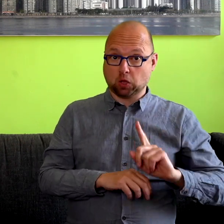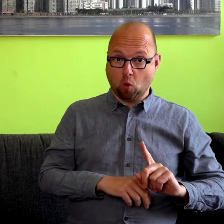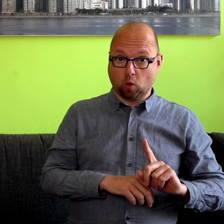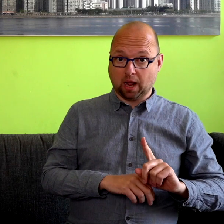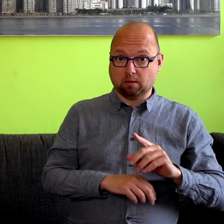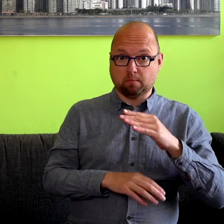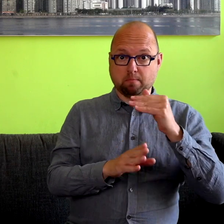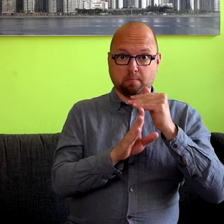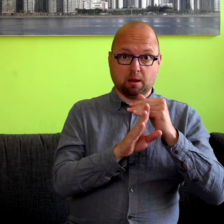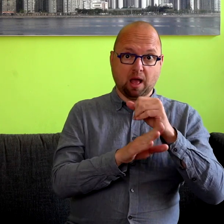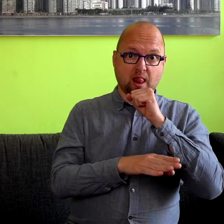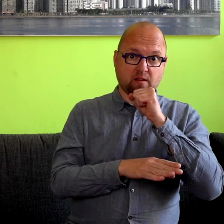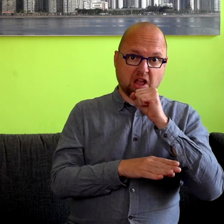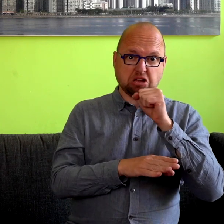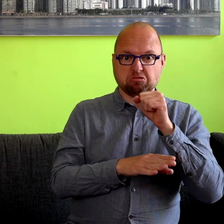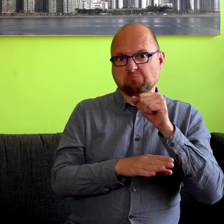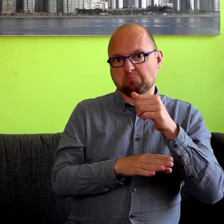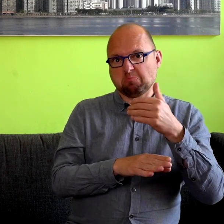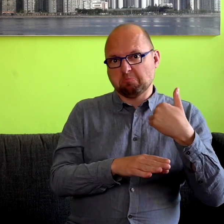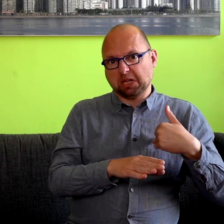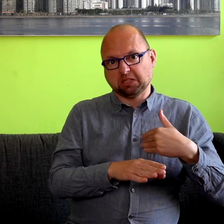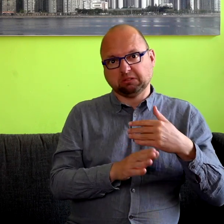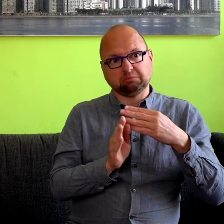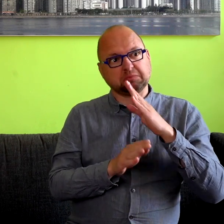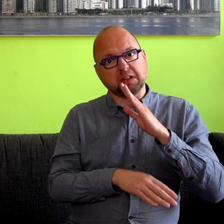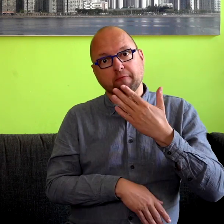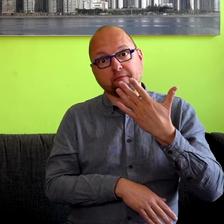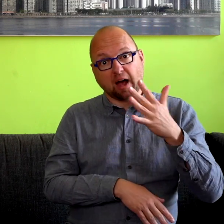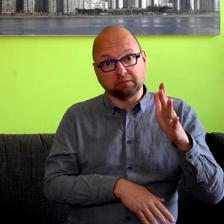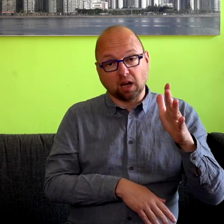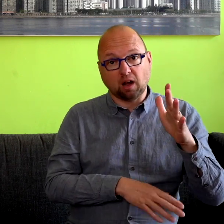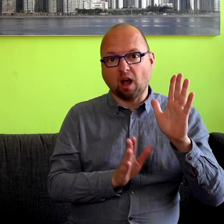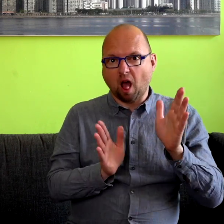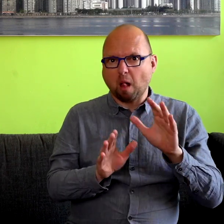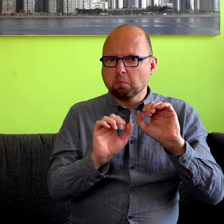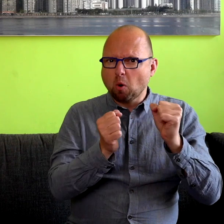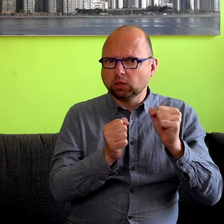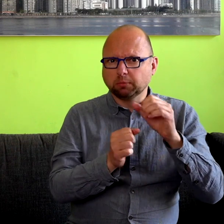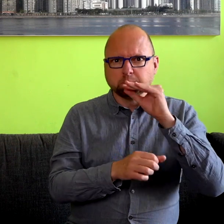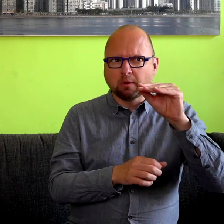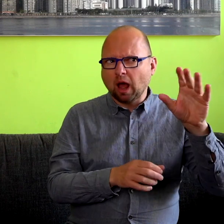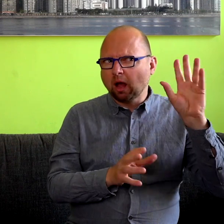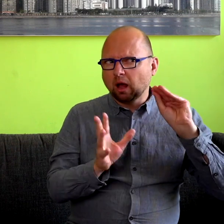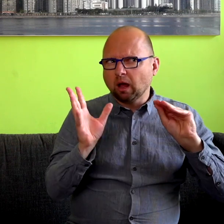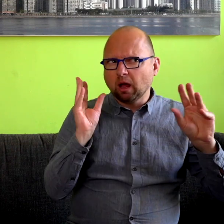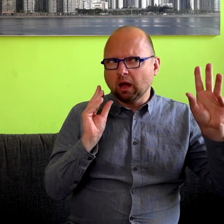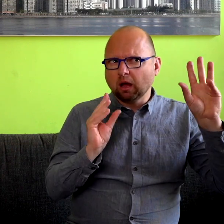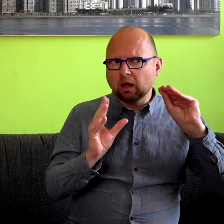mensen die ongeveer 50 zijn, die dan al slechthorend zijn en moeite hebben met spraakverstaan, dat die een grotere